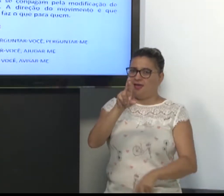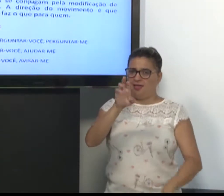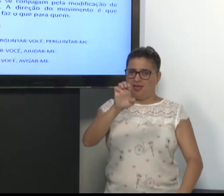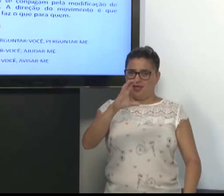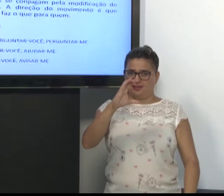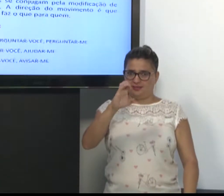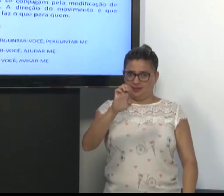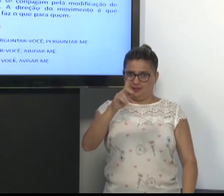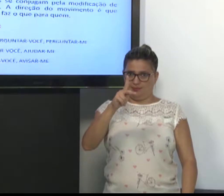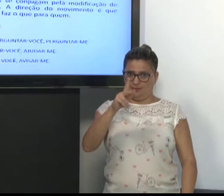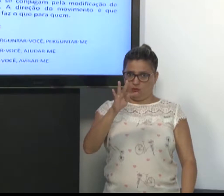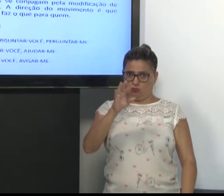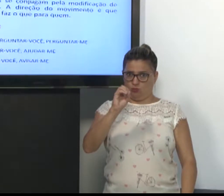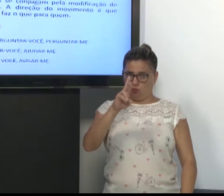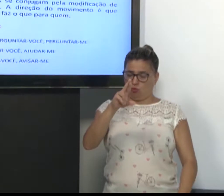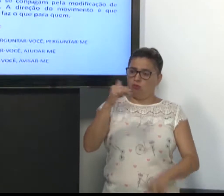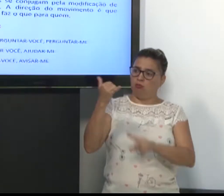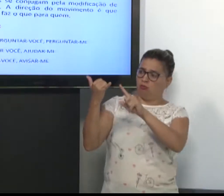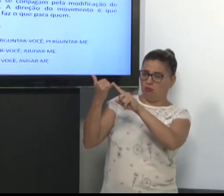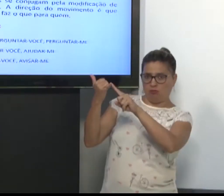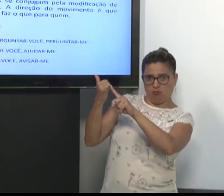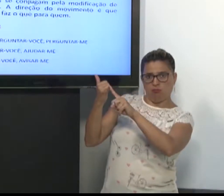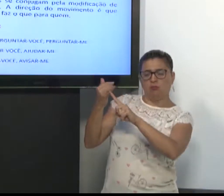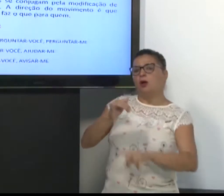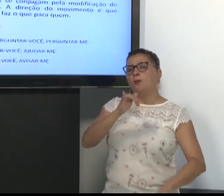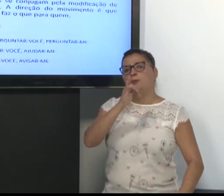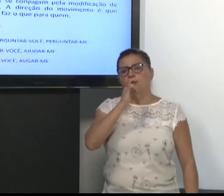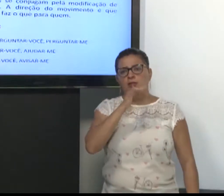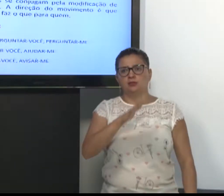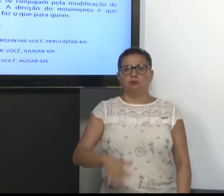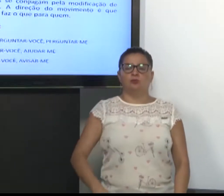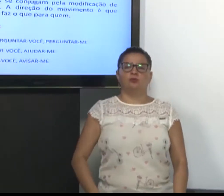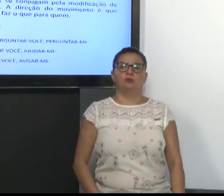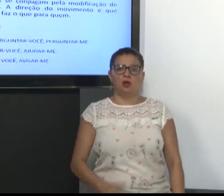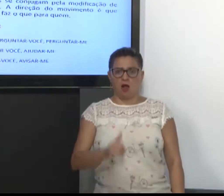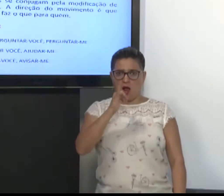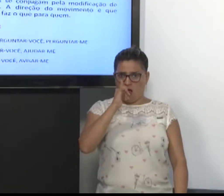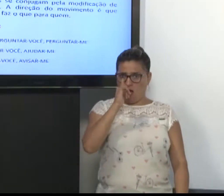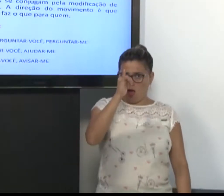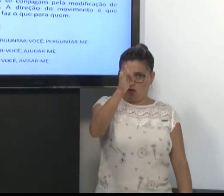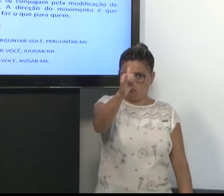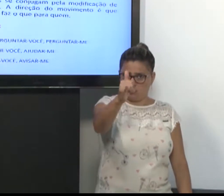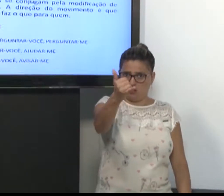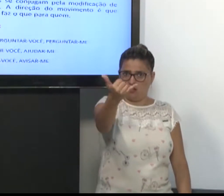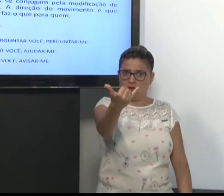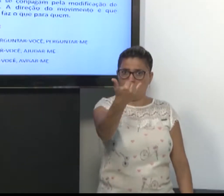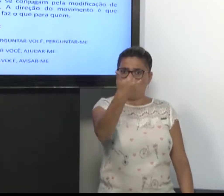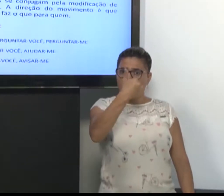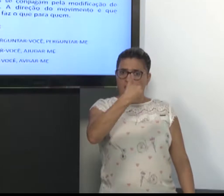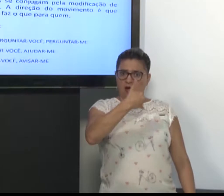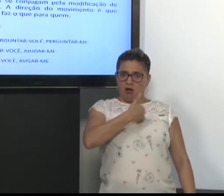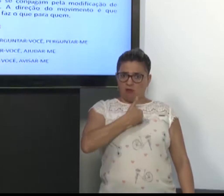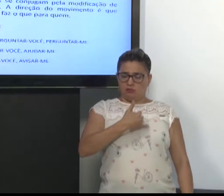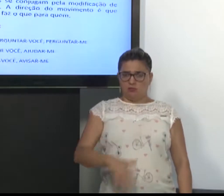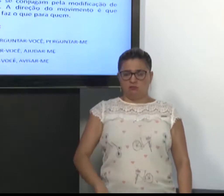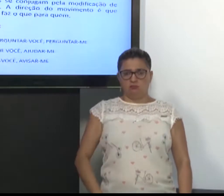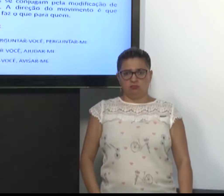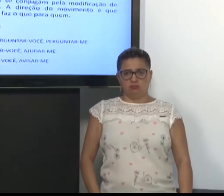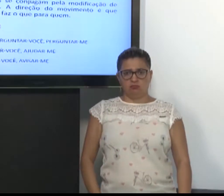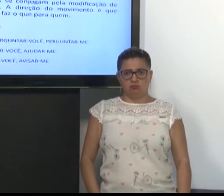é o receptor. Por exemplo, eu te aviso, eu te me